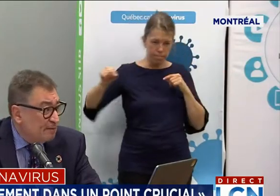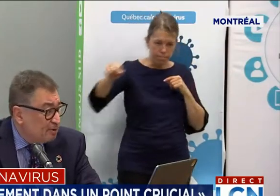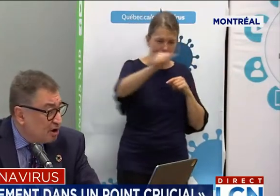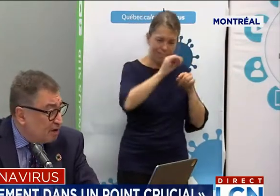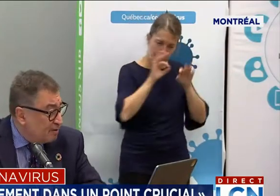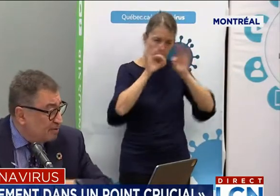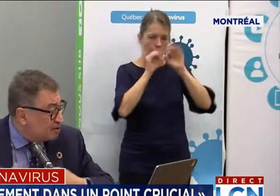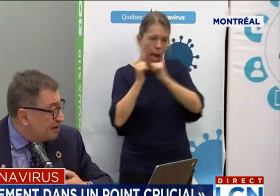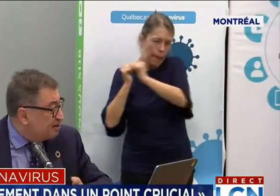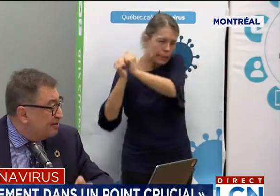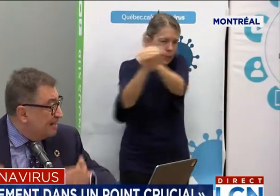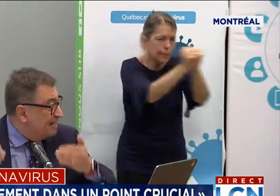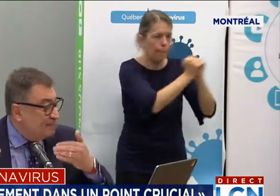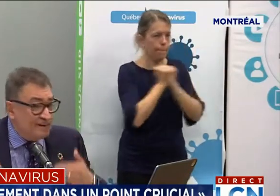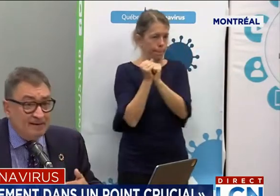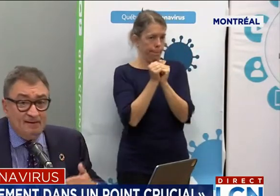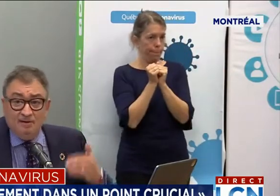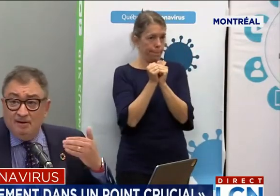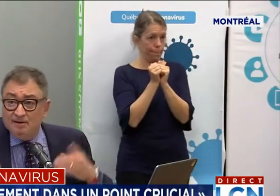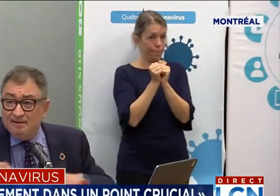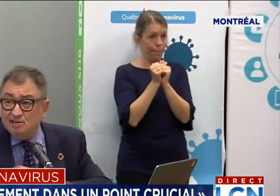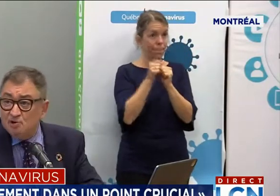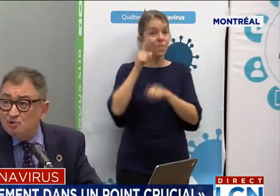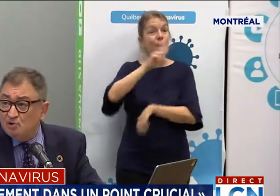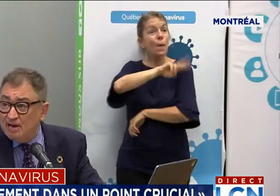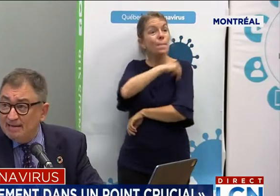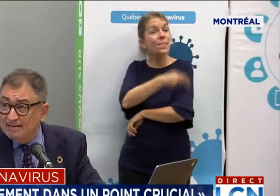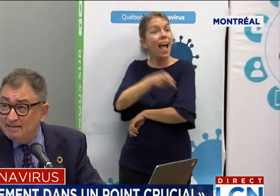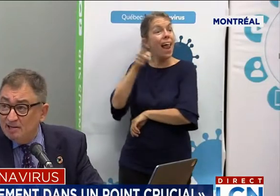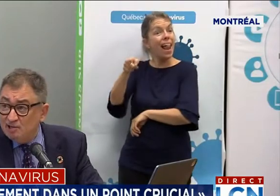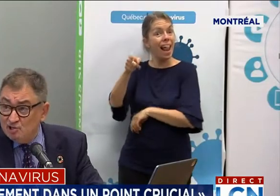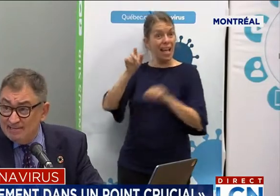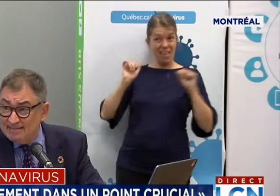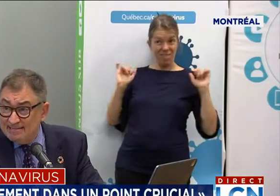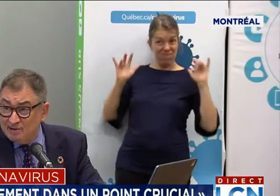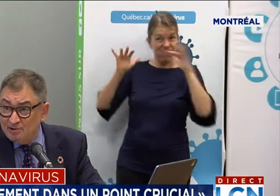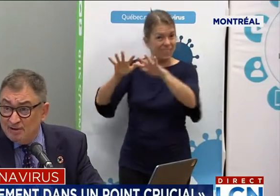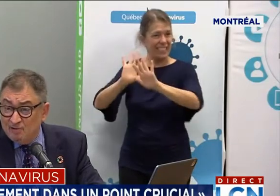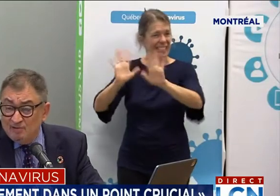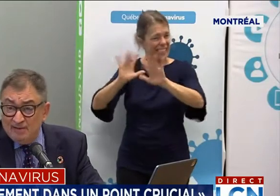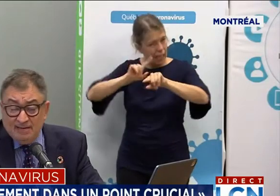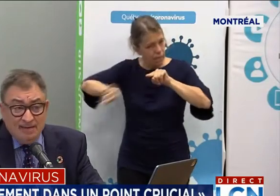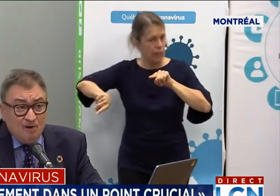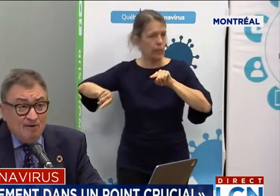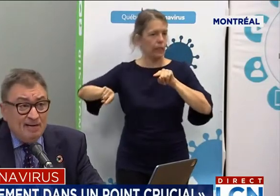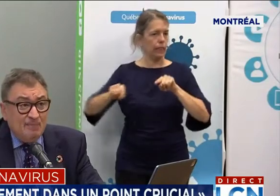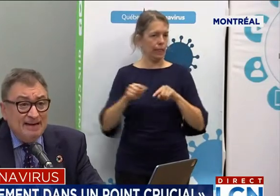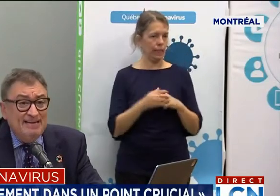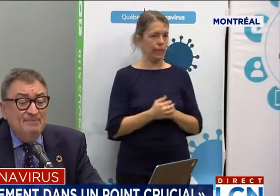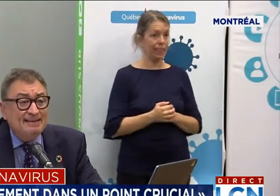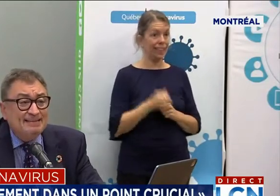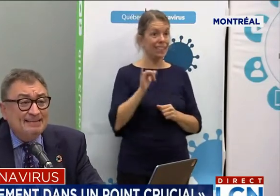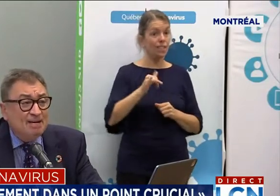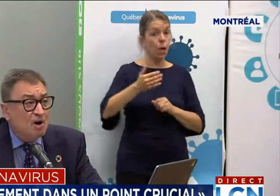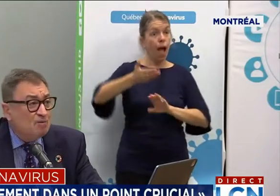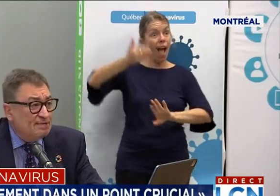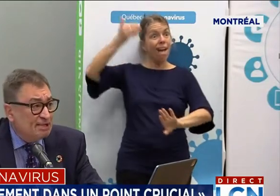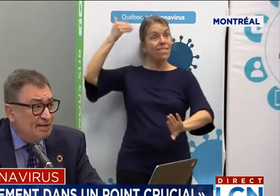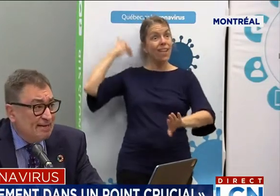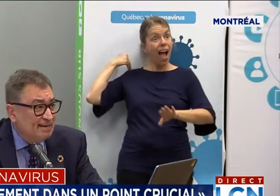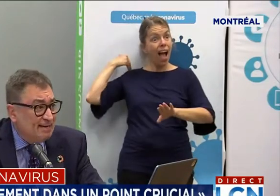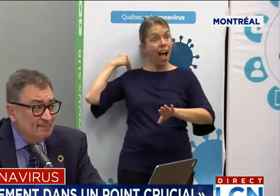système de soins et on n'aura pas besoin de perdre des choses qu'on a acquis. Je l'ai dit, quand on est déconfiné, on est comme en liberté